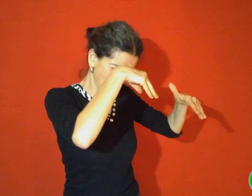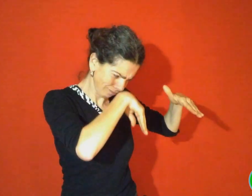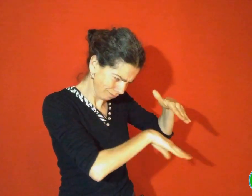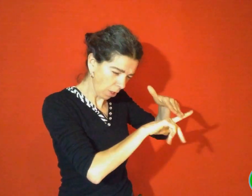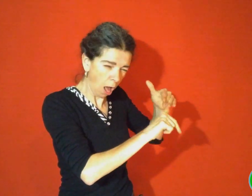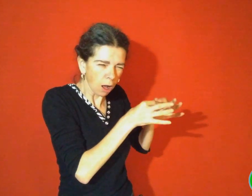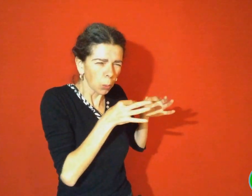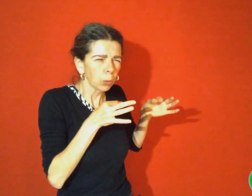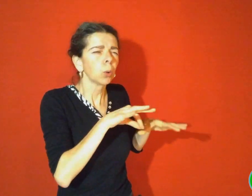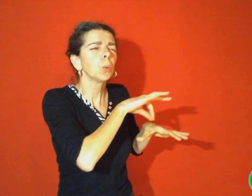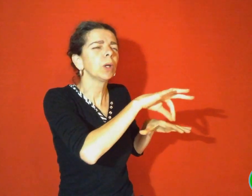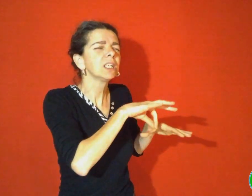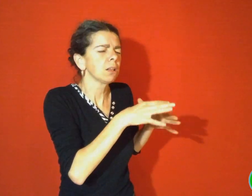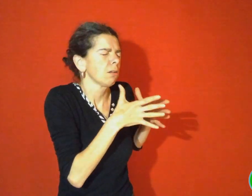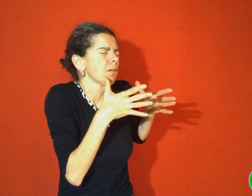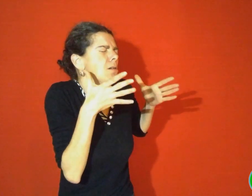Zéralda s'installa dans l'immense cuisine du château